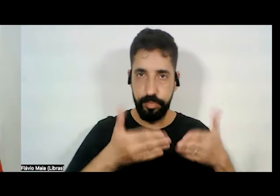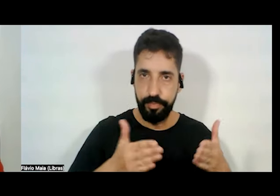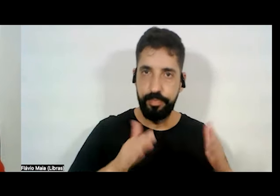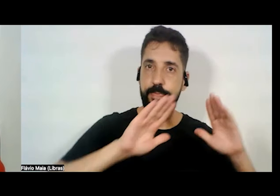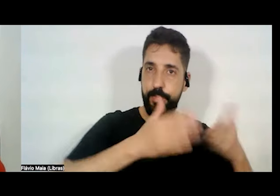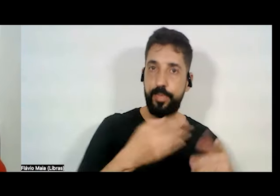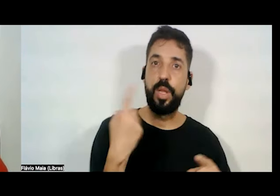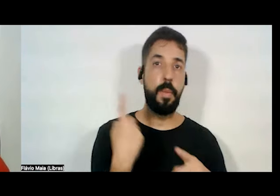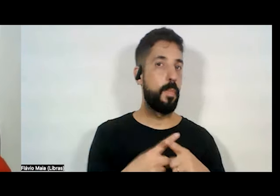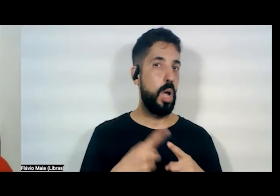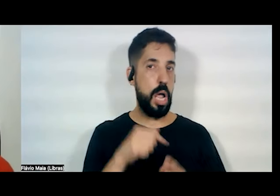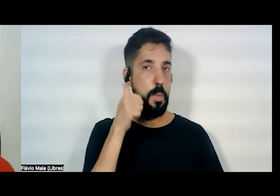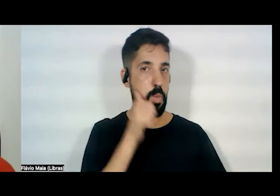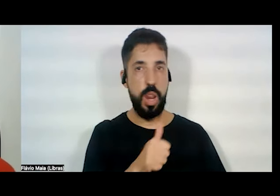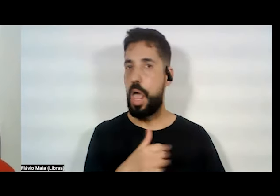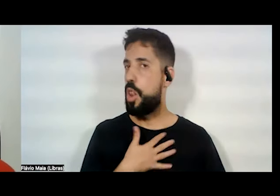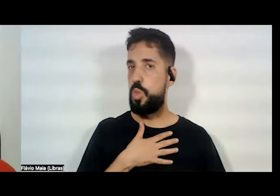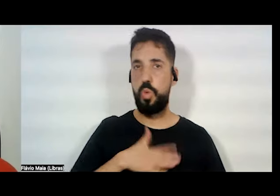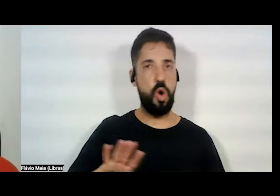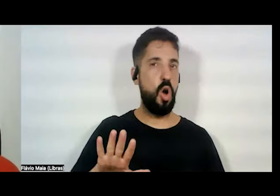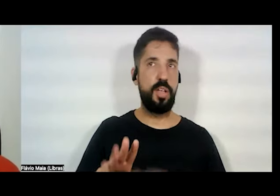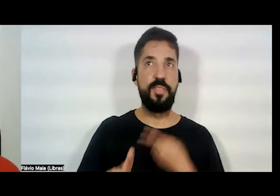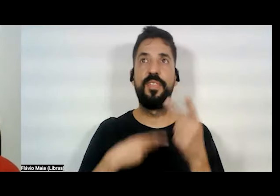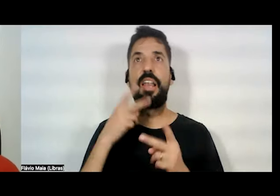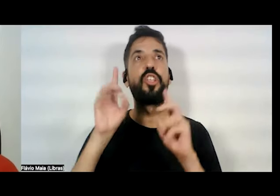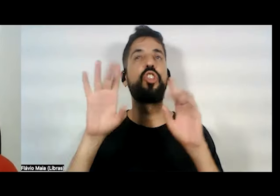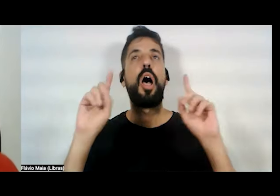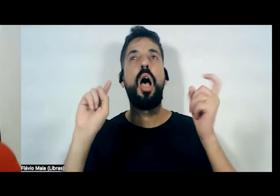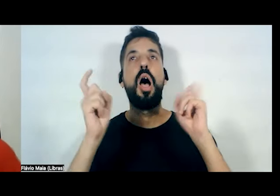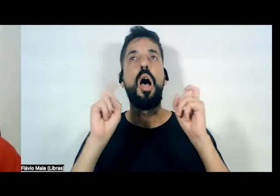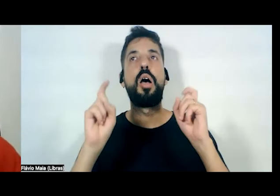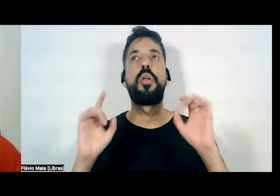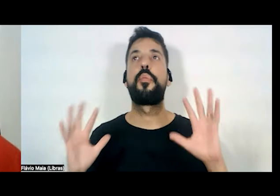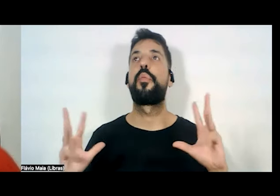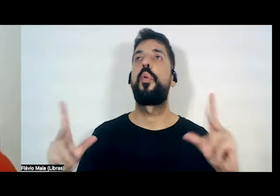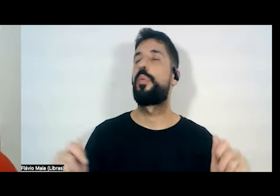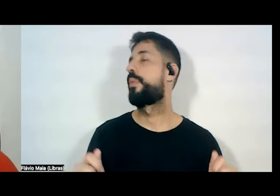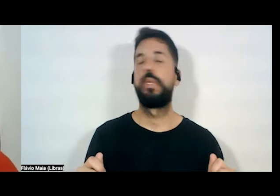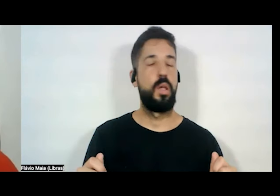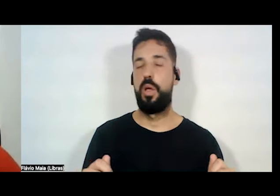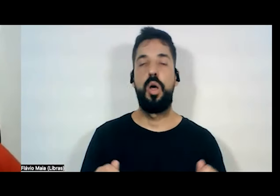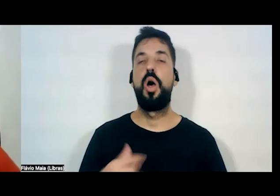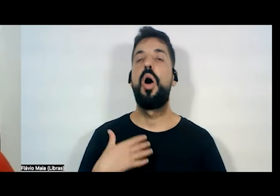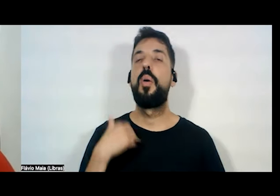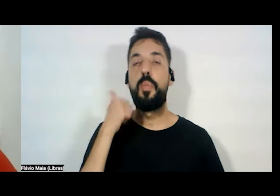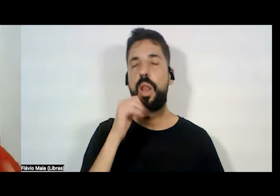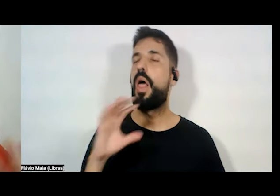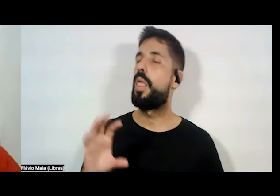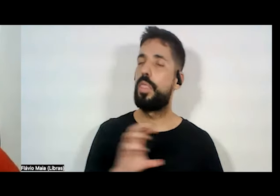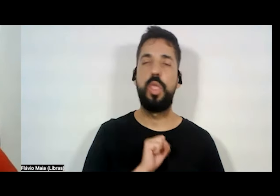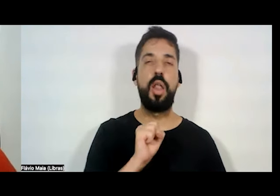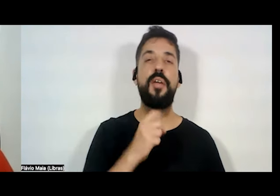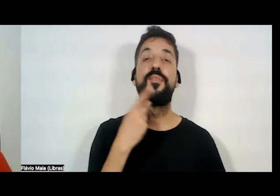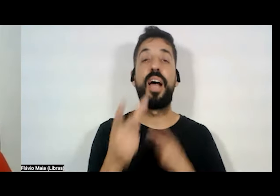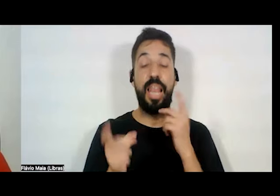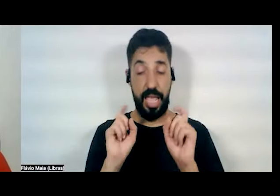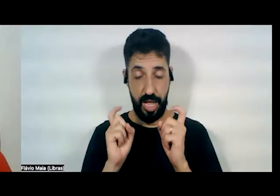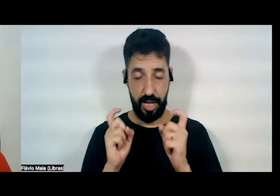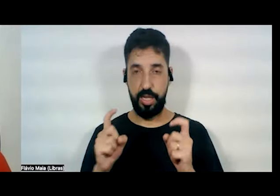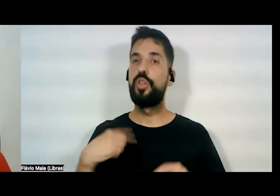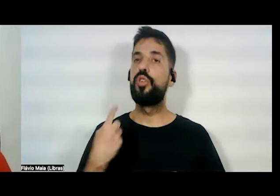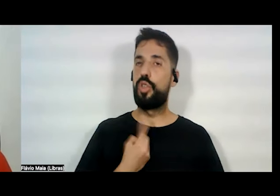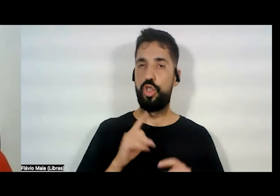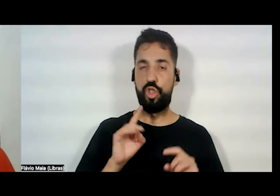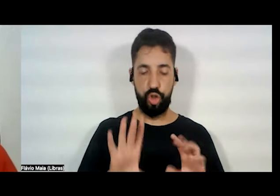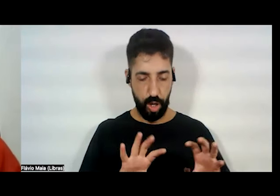não gosta de falar só em reunião que está todo mundo. Mulher adora falar em reunião que nós estamos entre mulheres.